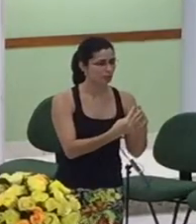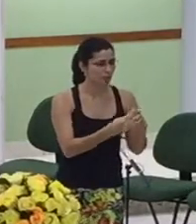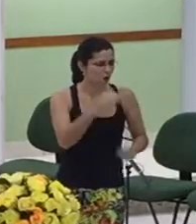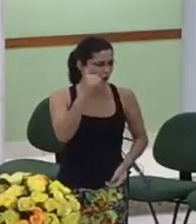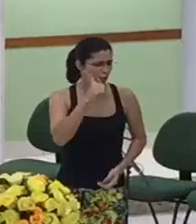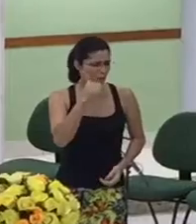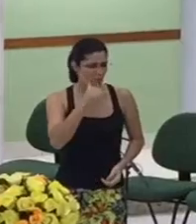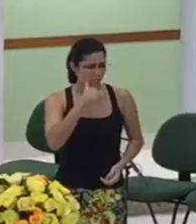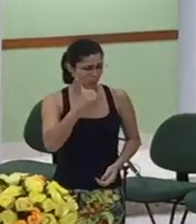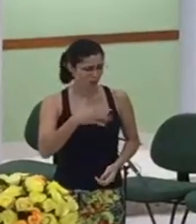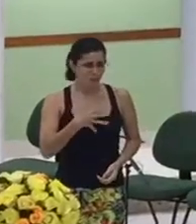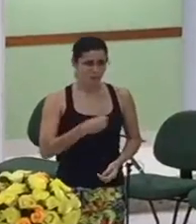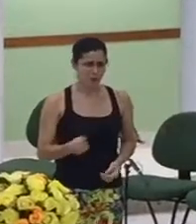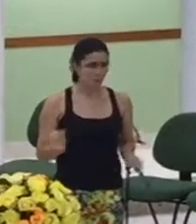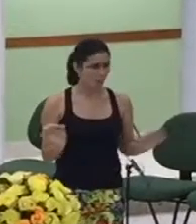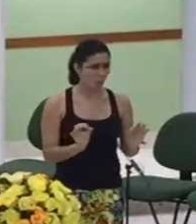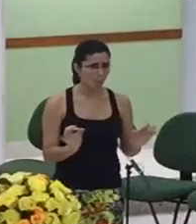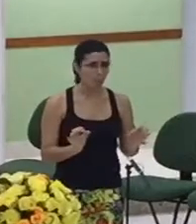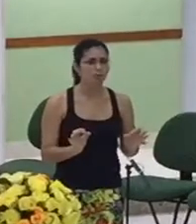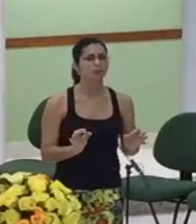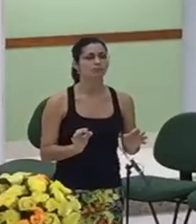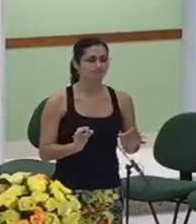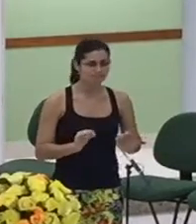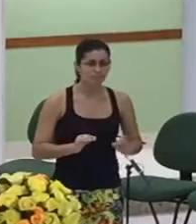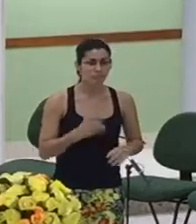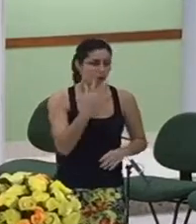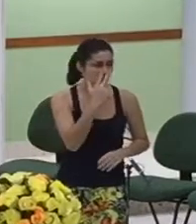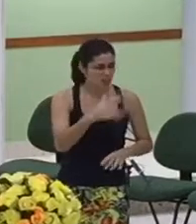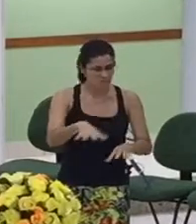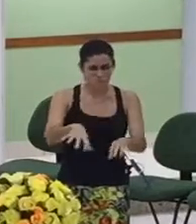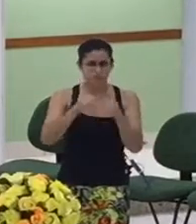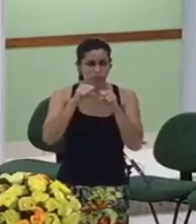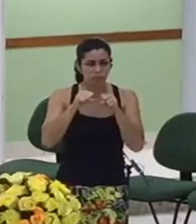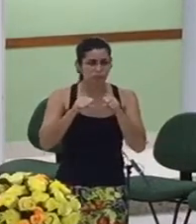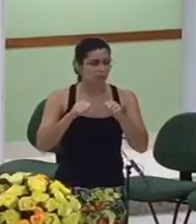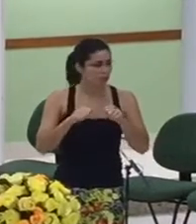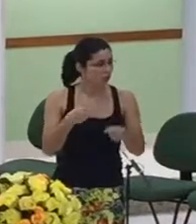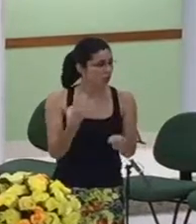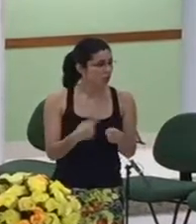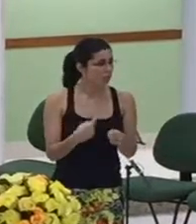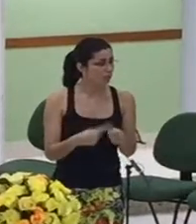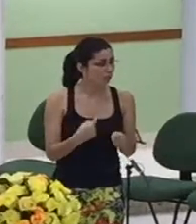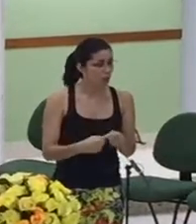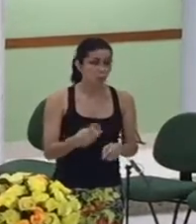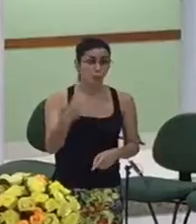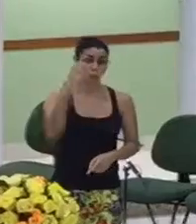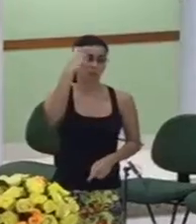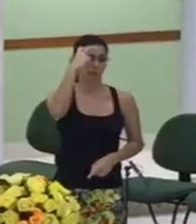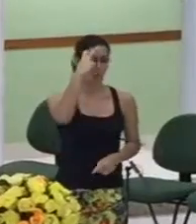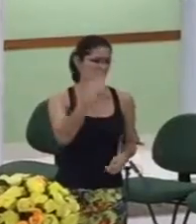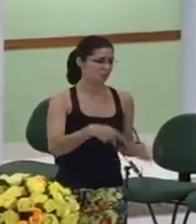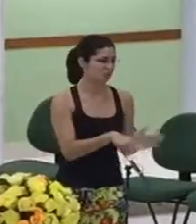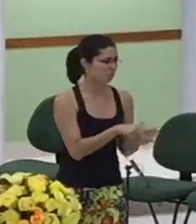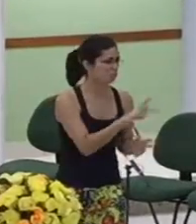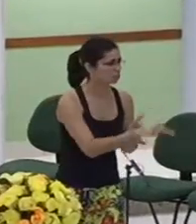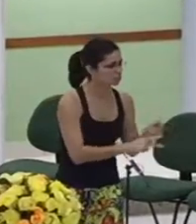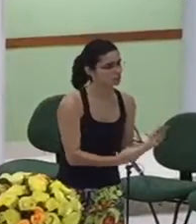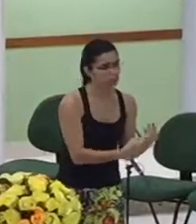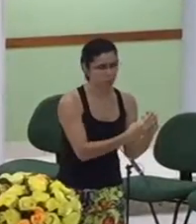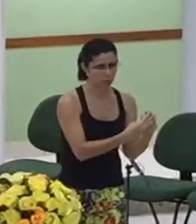não tem filhos ela é maldita a bíblia não diz isso mas nós lemos pelos vários textos além de deus não diz isso mas no imaginário do